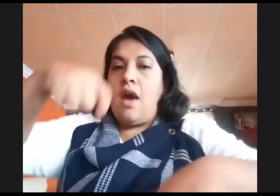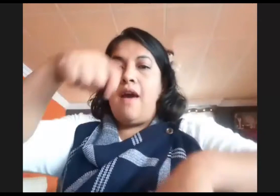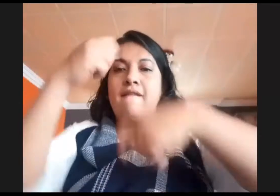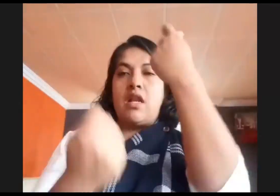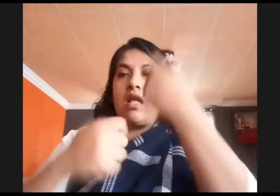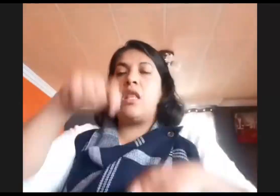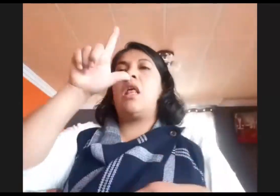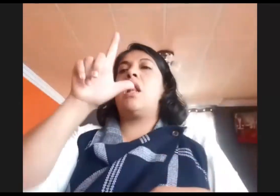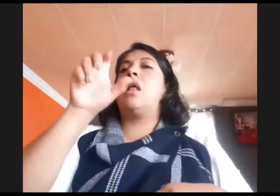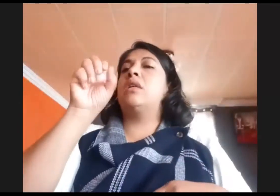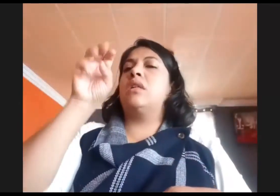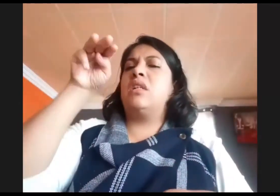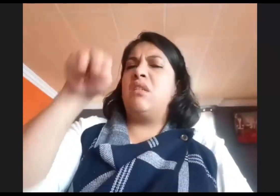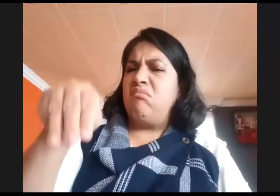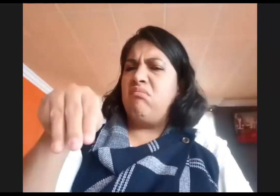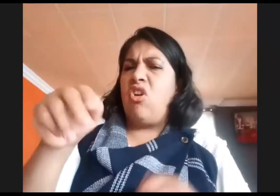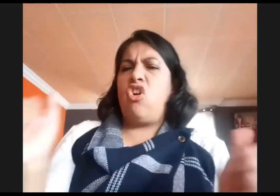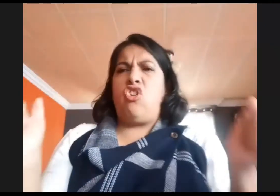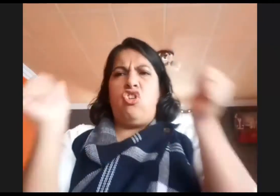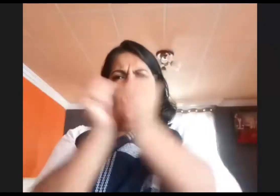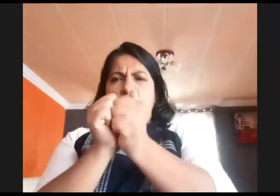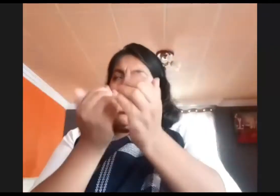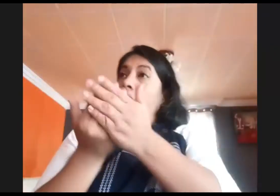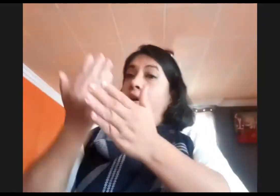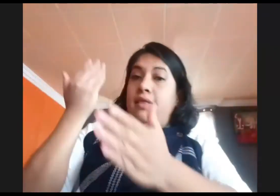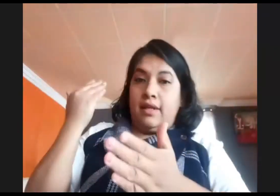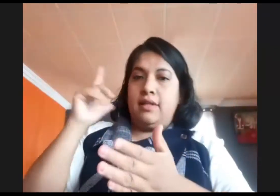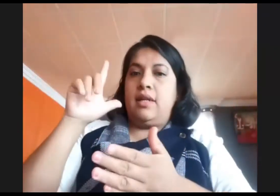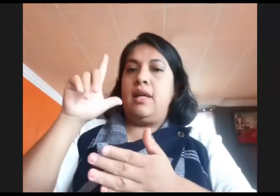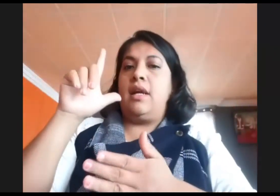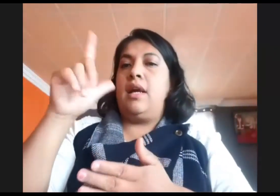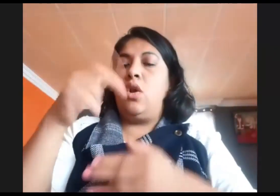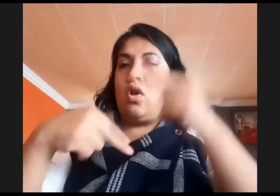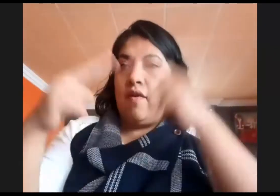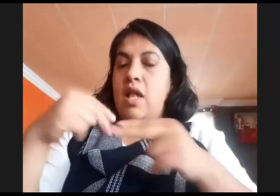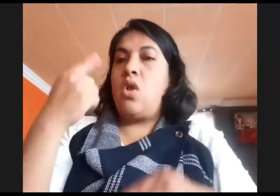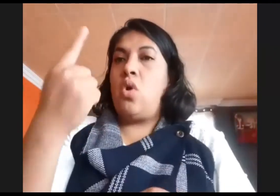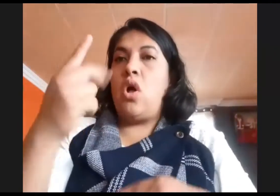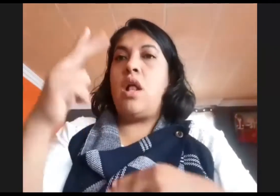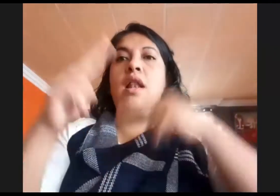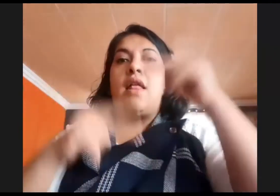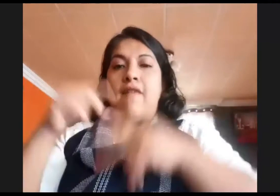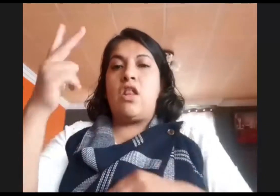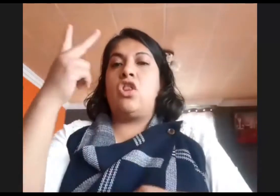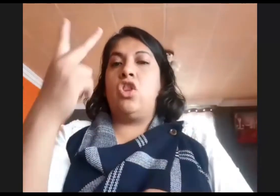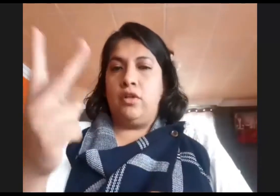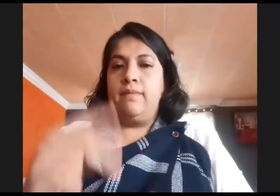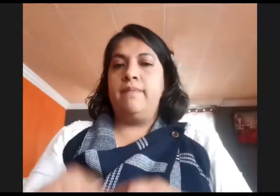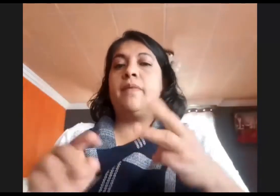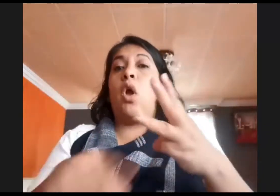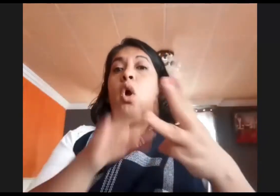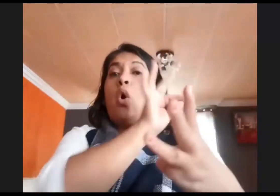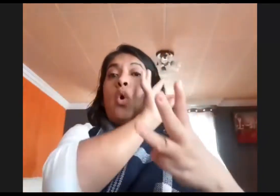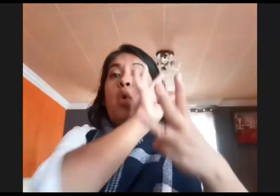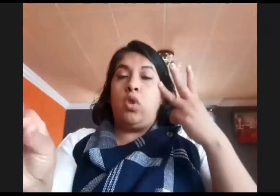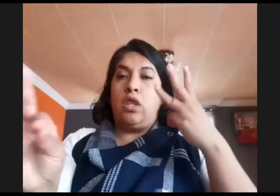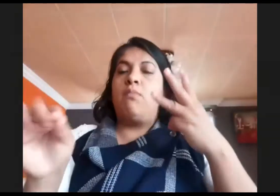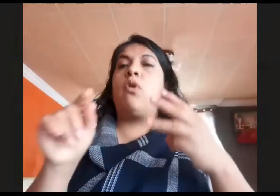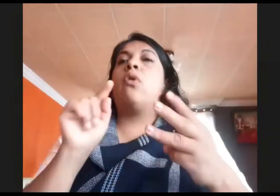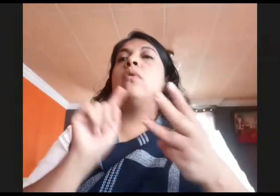En cuanto al planteamiento central del curso, haremos referencia que actualmente se reconoce la diversidad de lenguas que